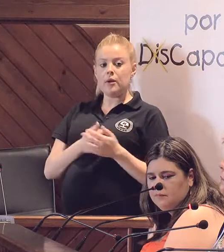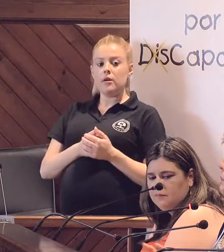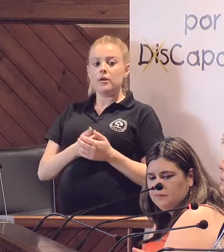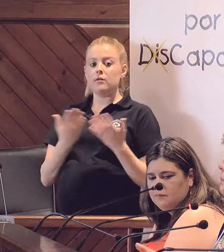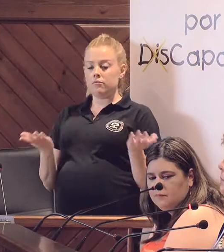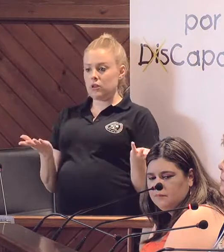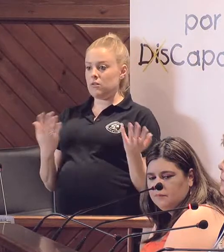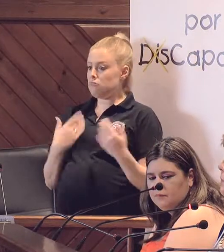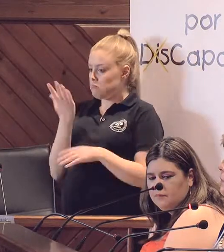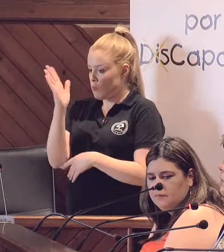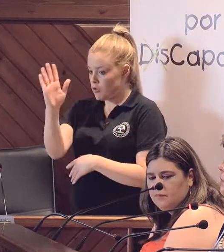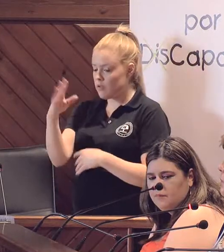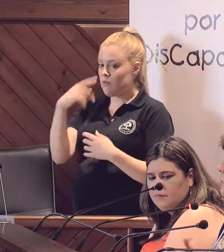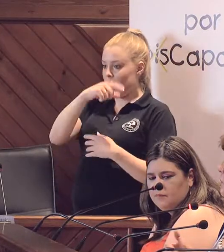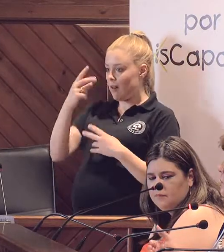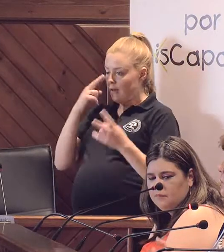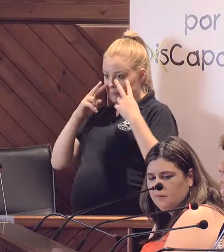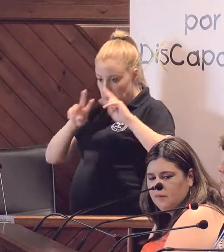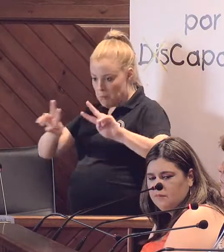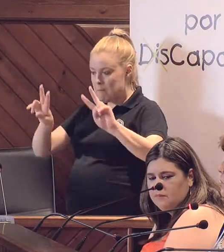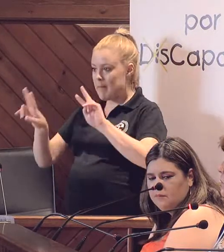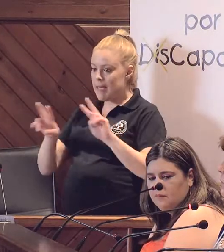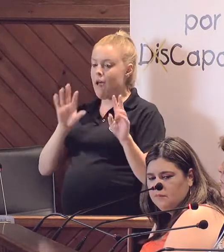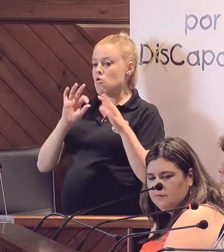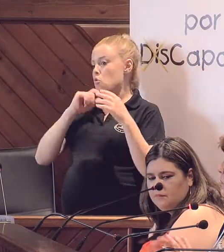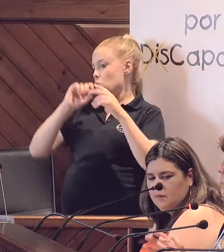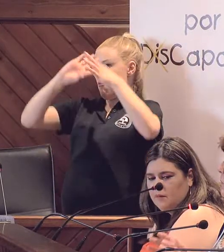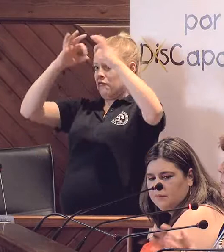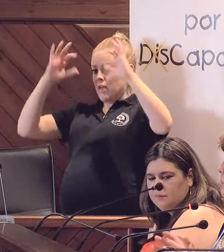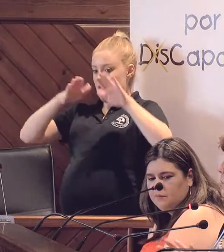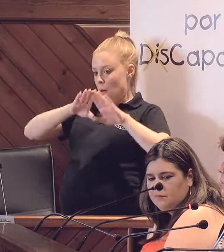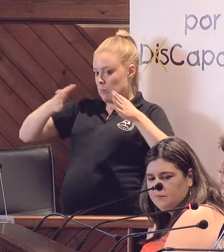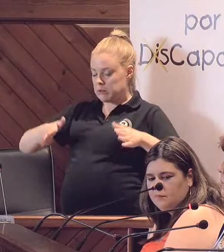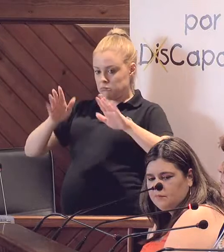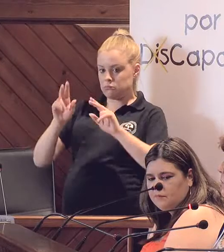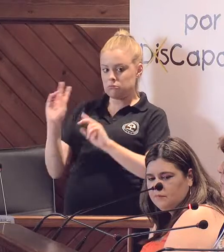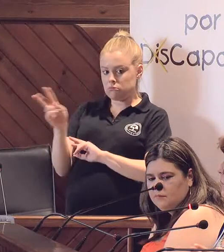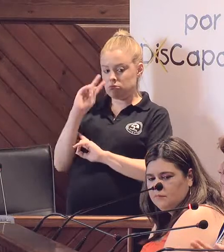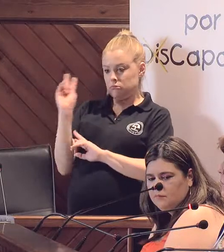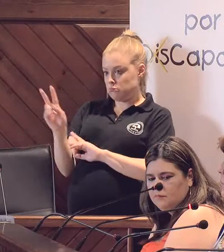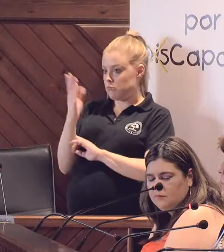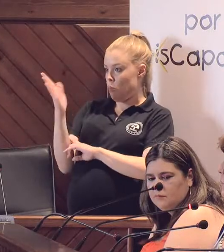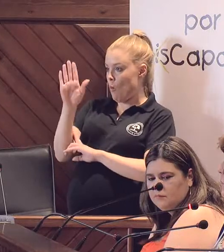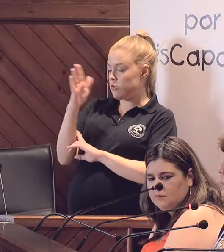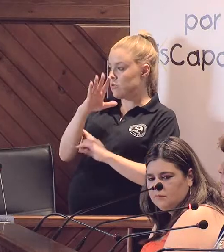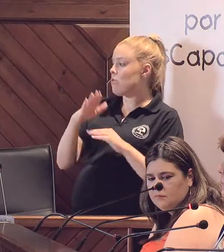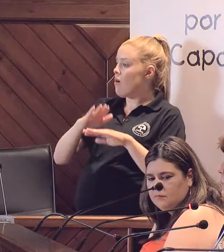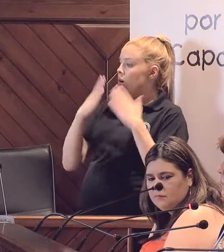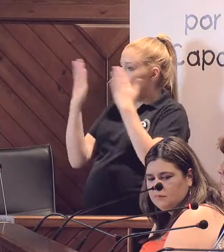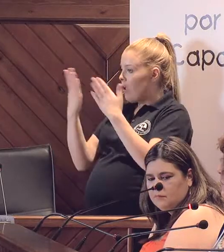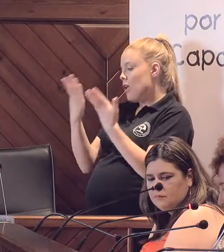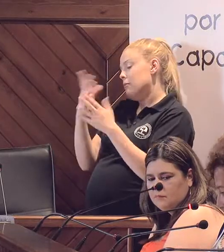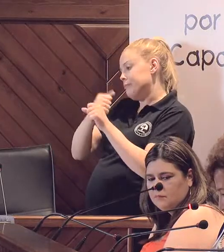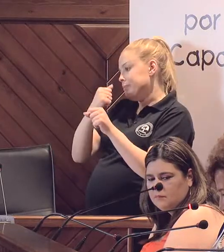pues que menos que una exposición mediante una feria o algo de eso dedicado precisamente al trabajo que han hecho estas